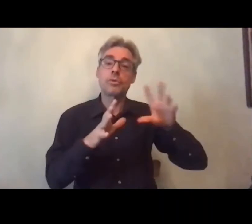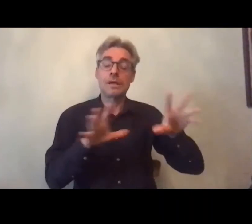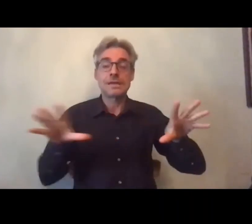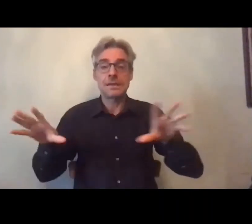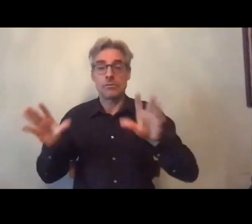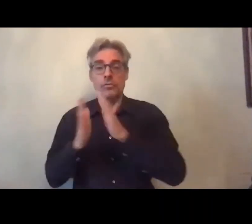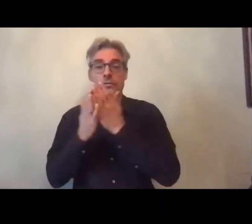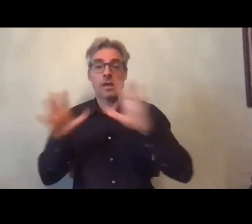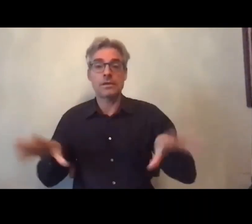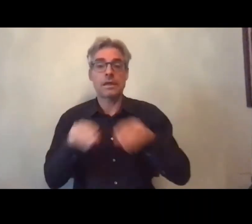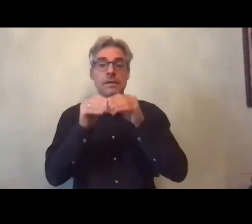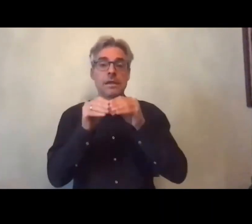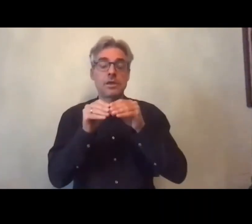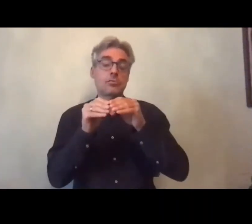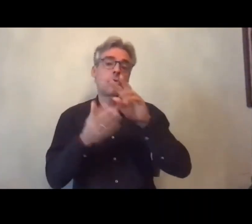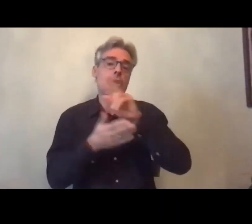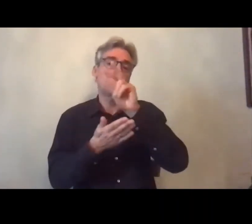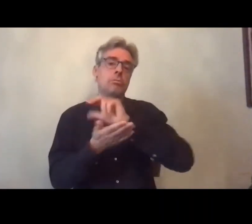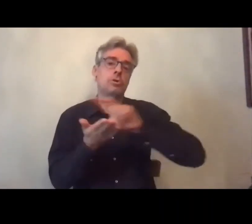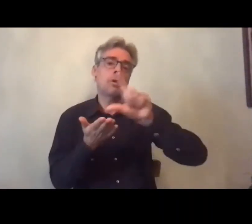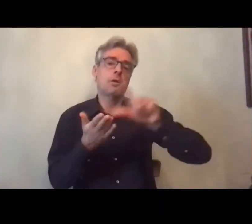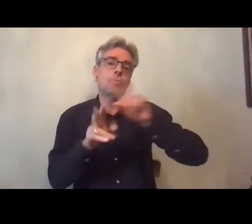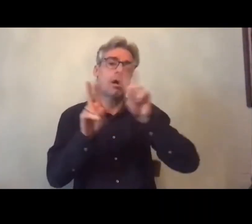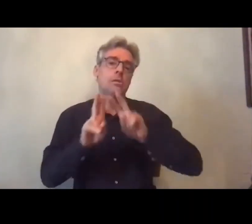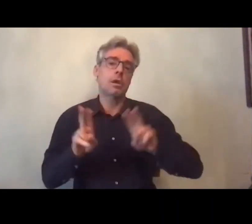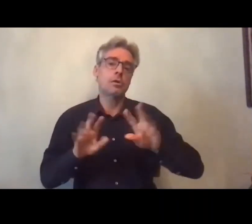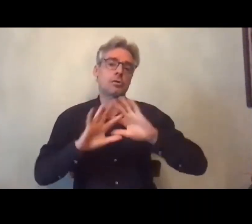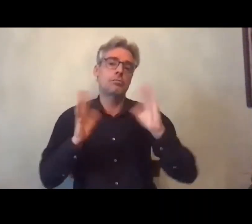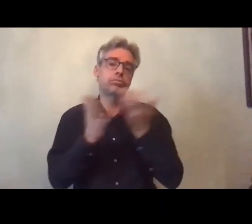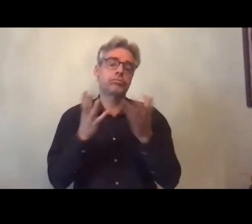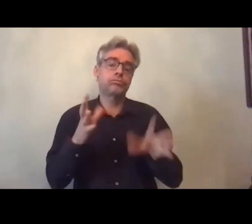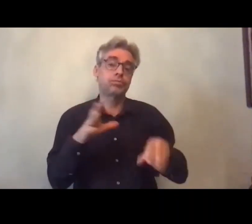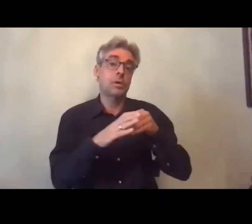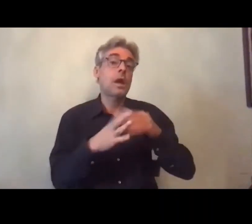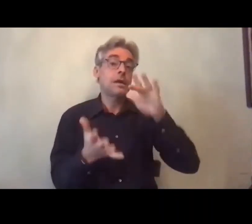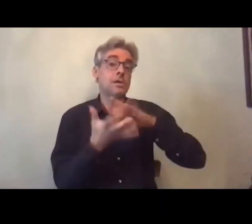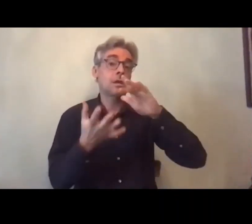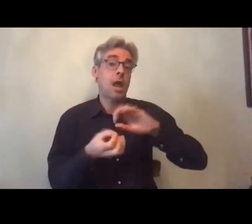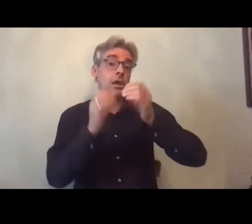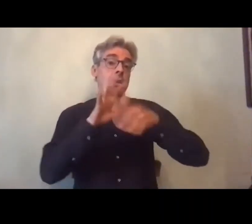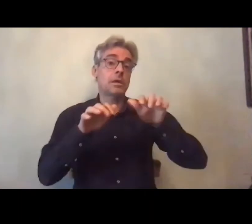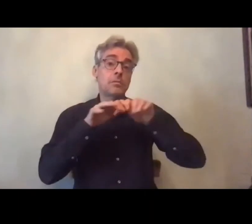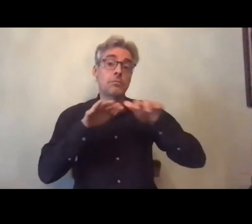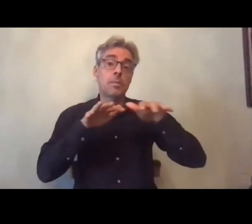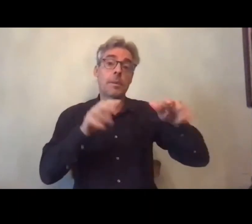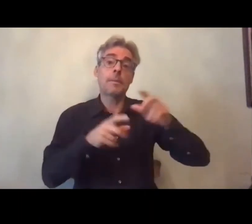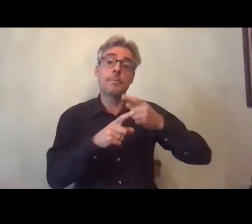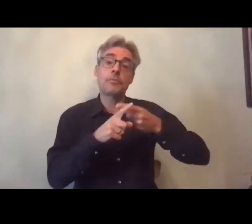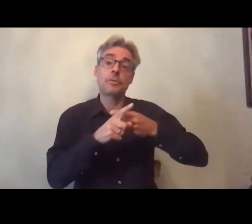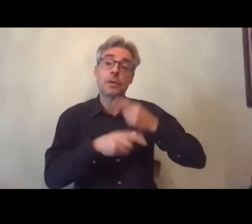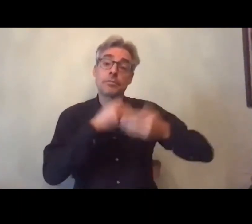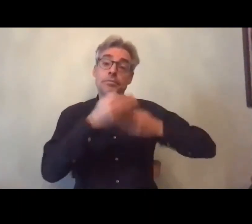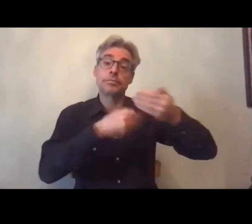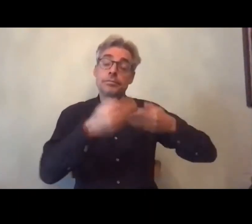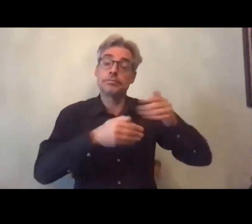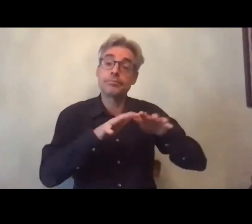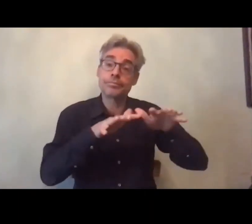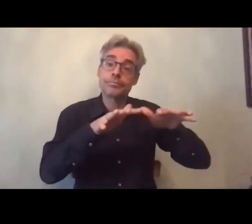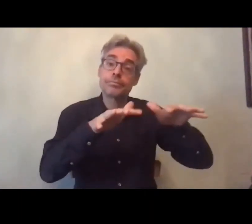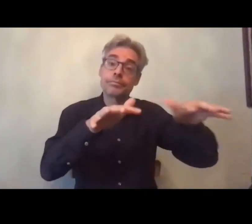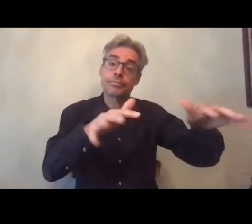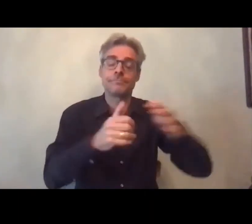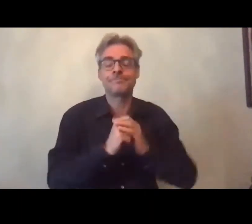la littérature internationale qu'on avait faite sur la question et qu'on avait mise en ligne au fur et à mesure et c'est ce qu'on continue à faire dans